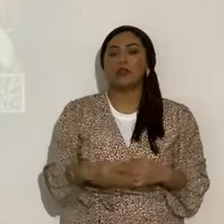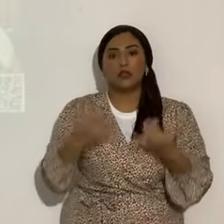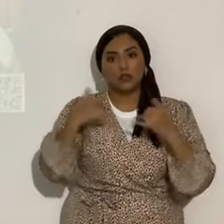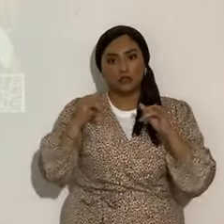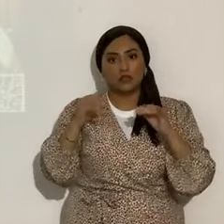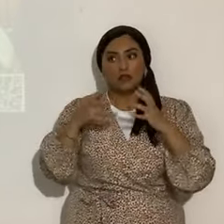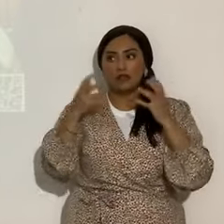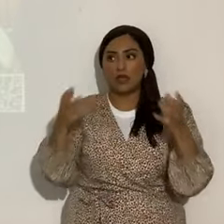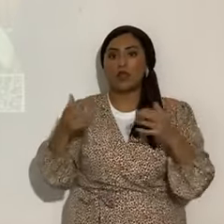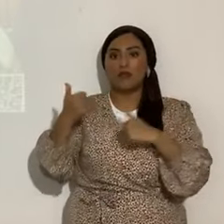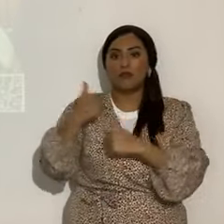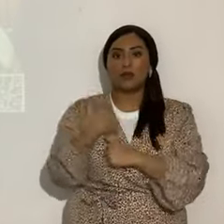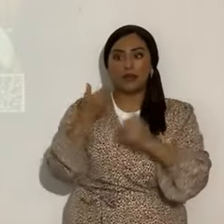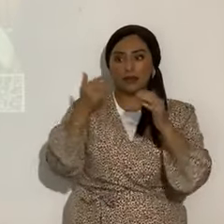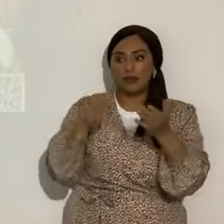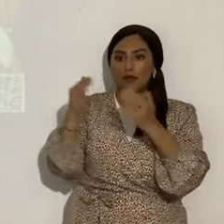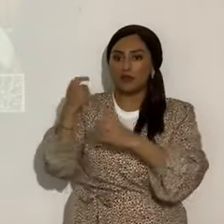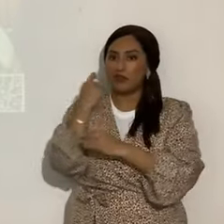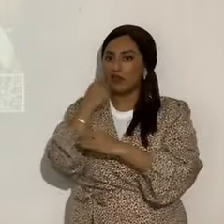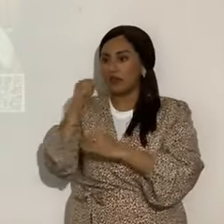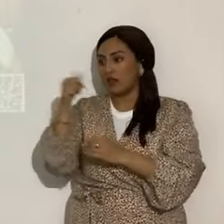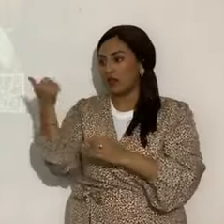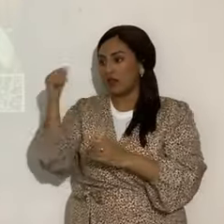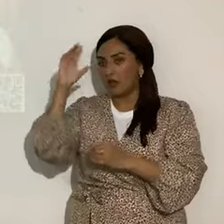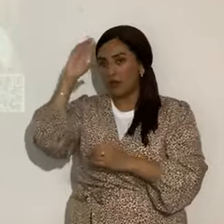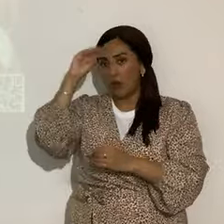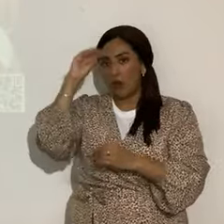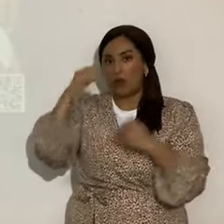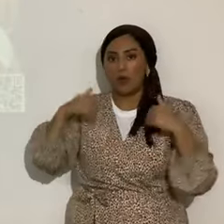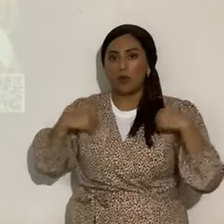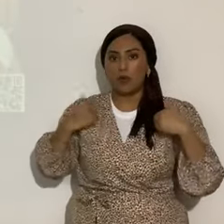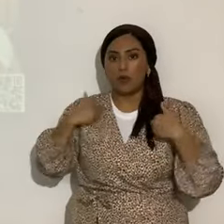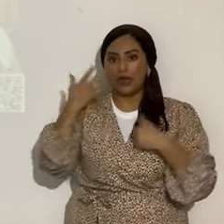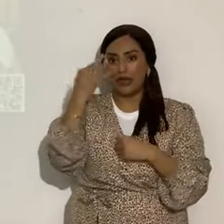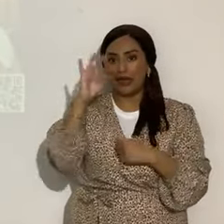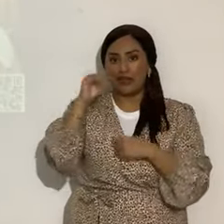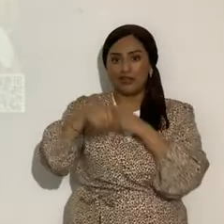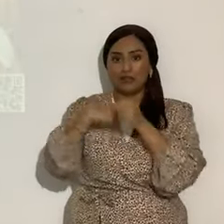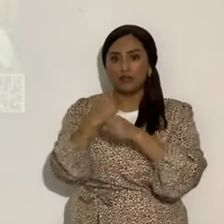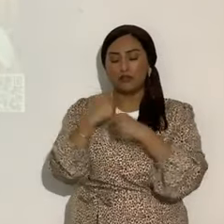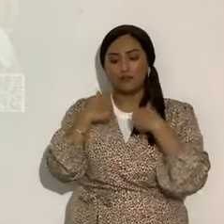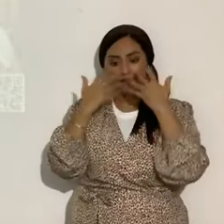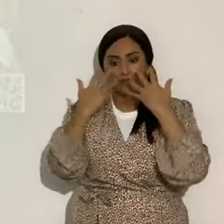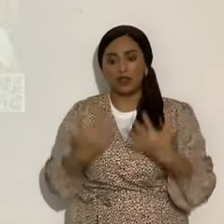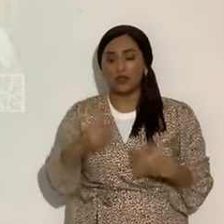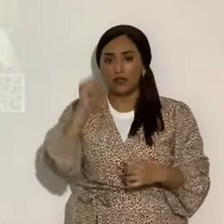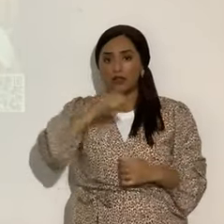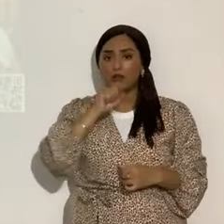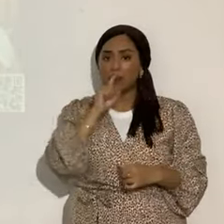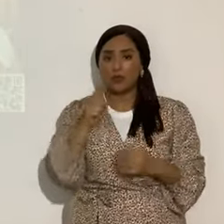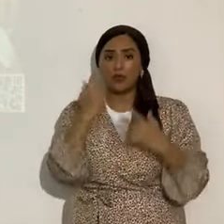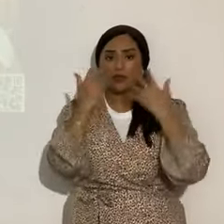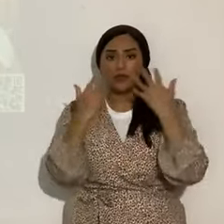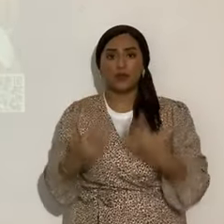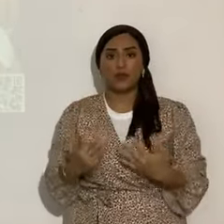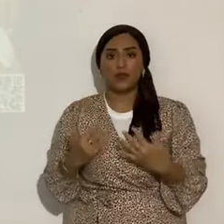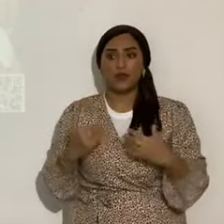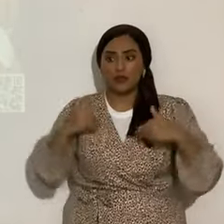muertes de soldados. Acaba de morir otro muchacho, un soldado de 19 años. Una lástima, una pena. Un jovencito